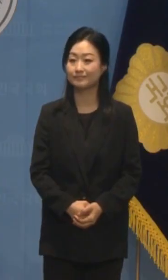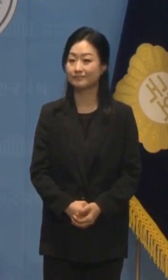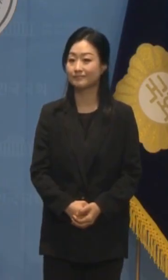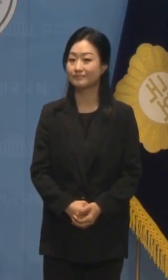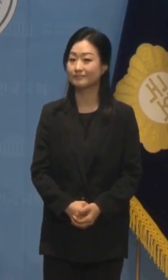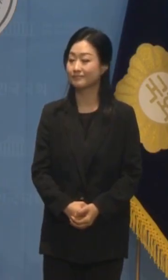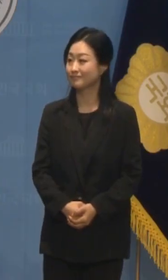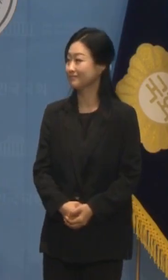gotta 조용히 그럼 그리고